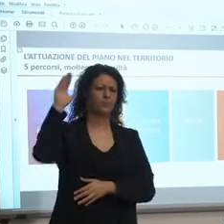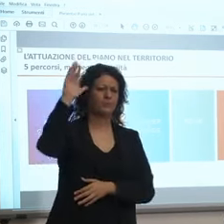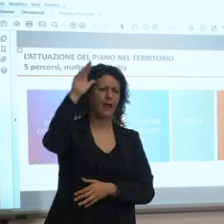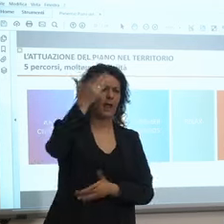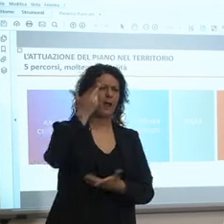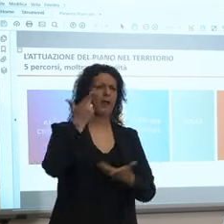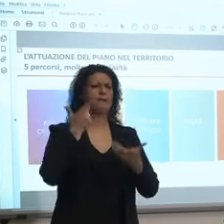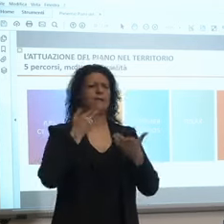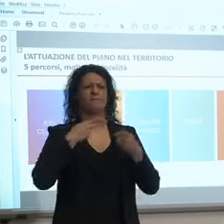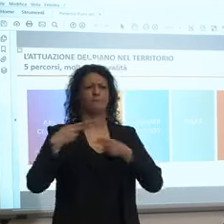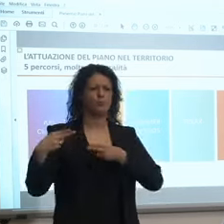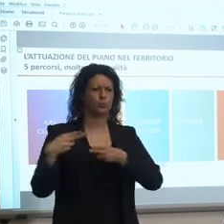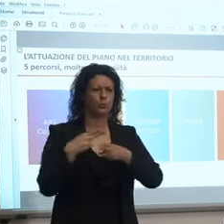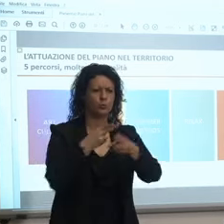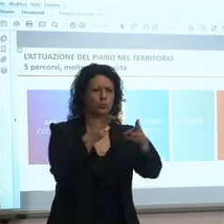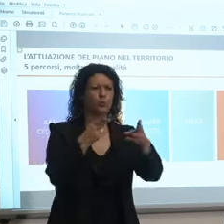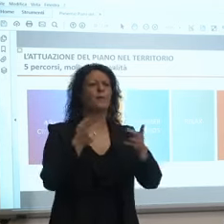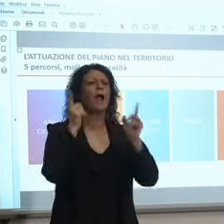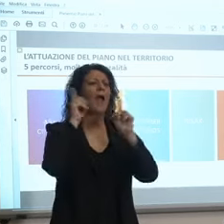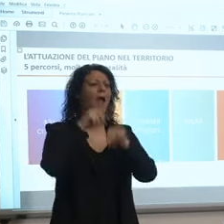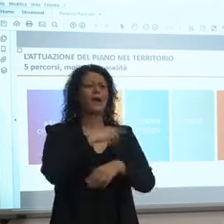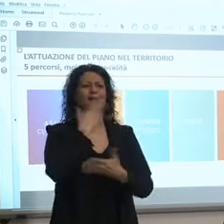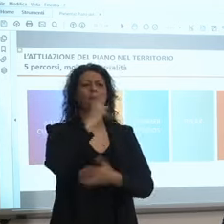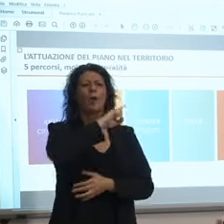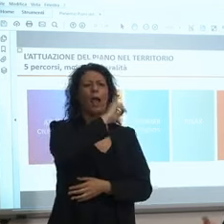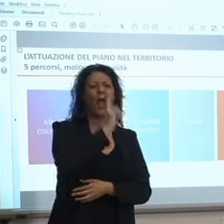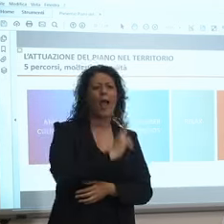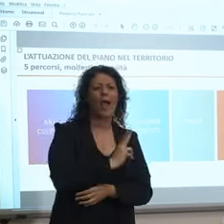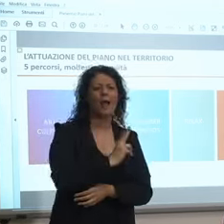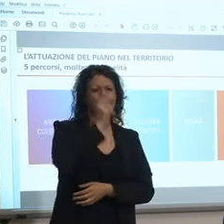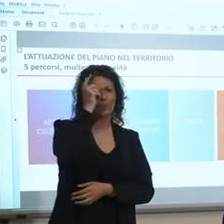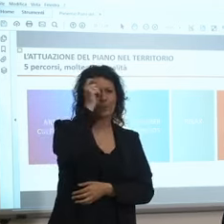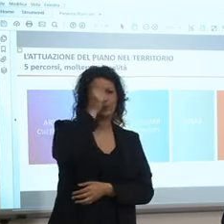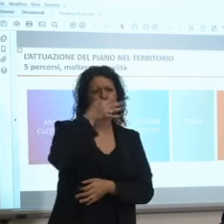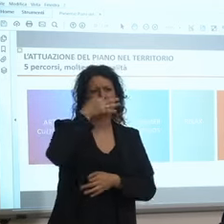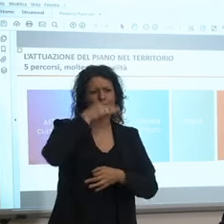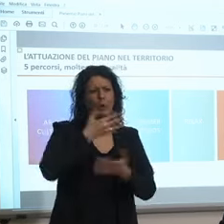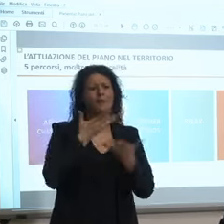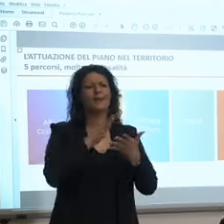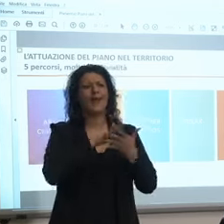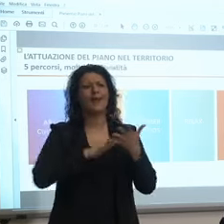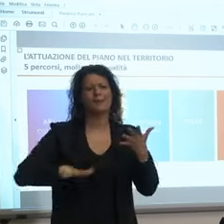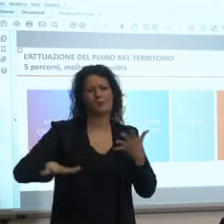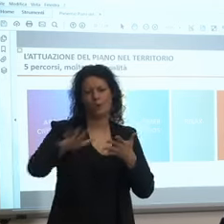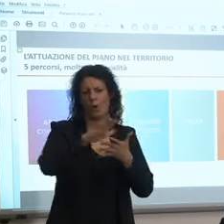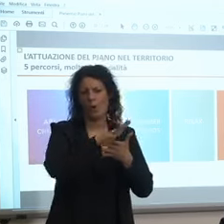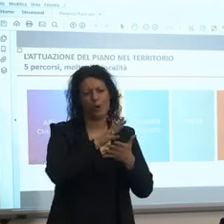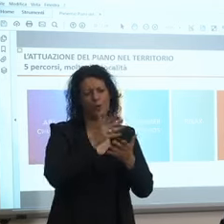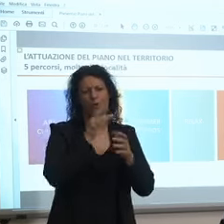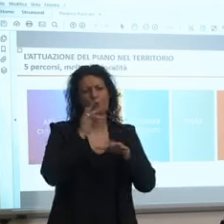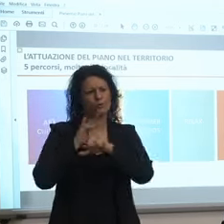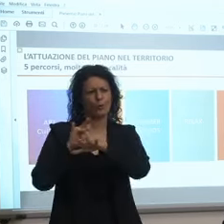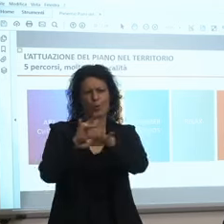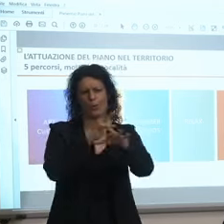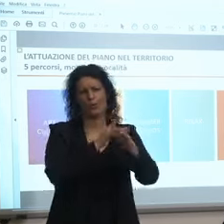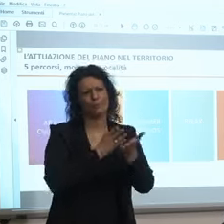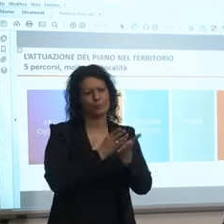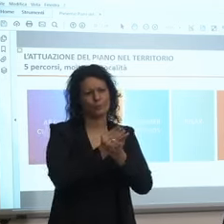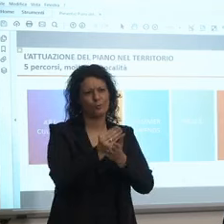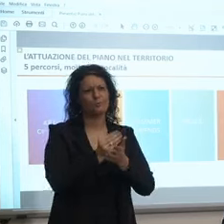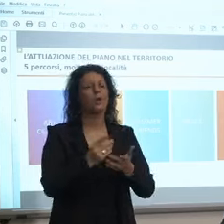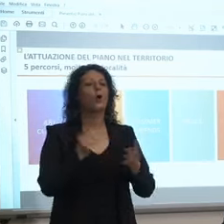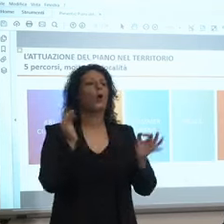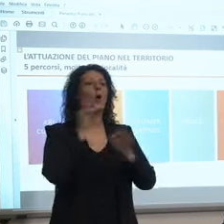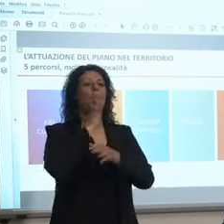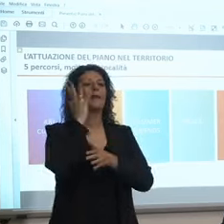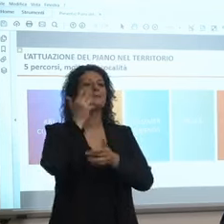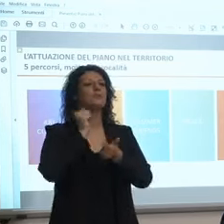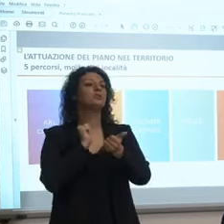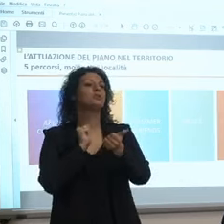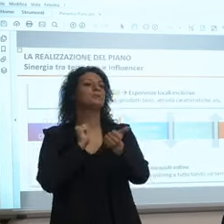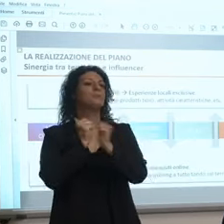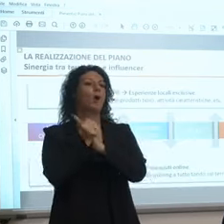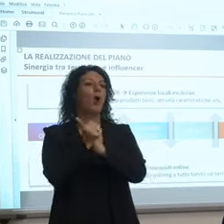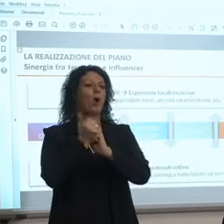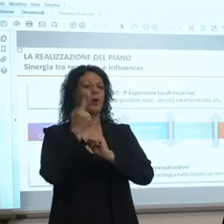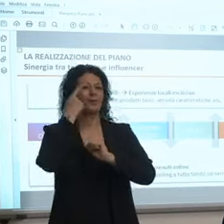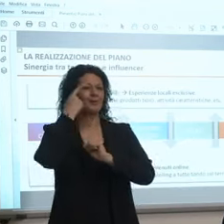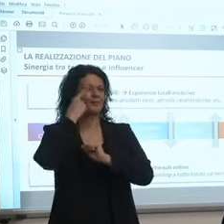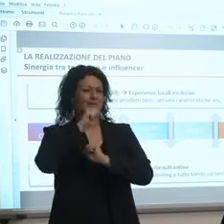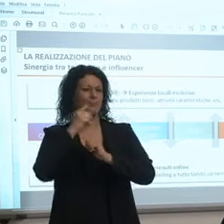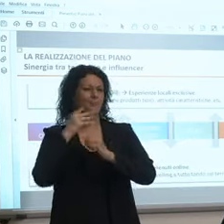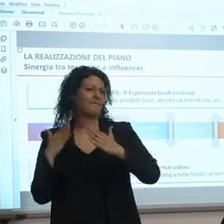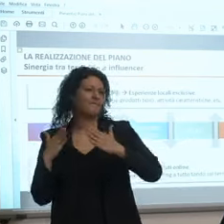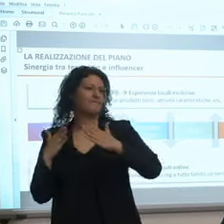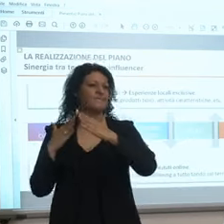cultura food and wine ovunque anche lo sport estremo possiamo fare parapendio per esempio bene